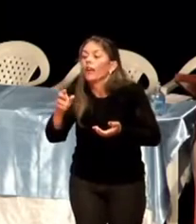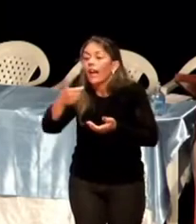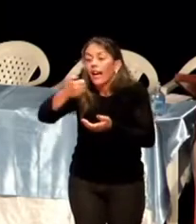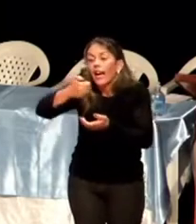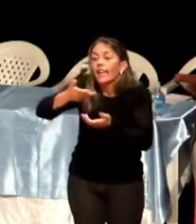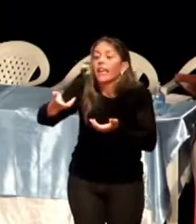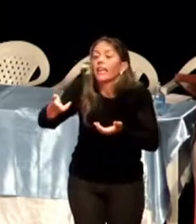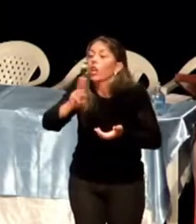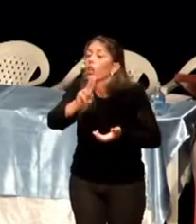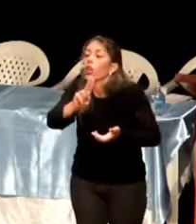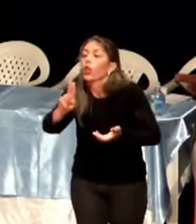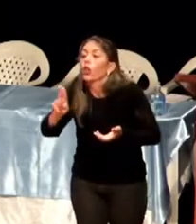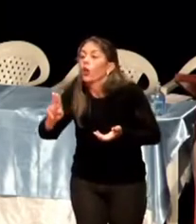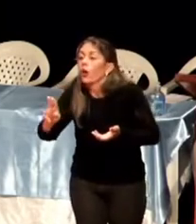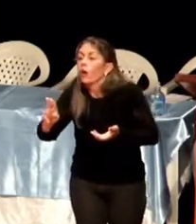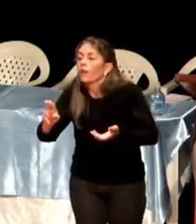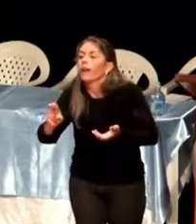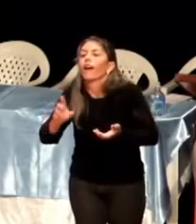Sabão e pó.